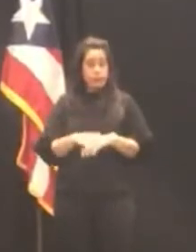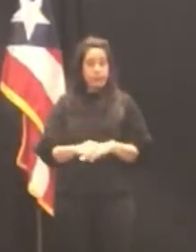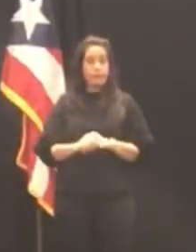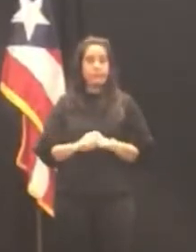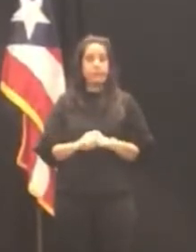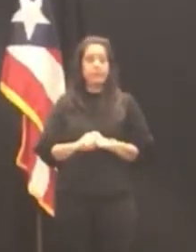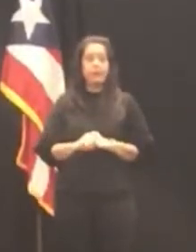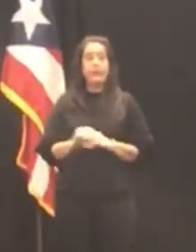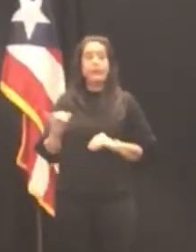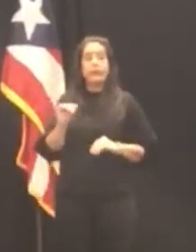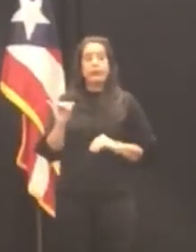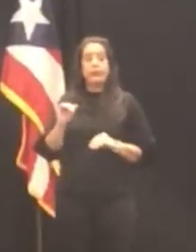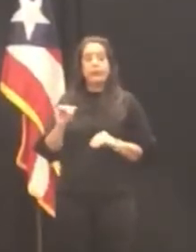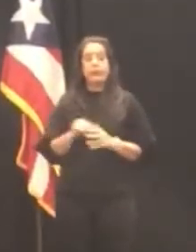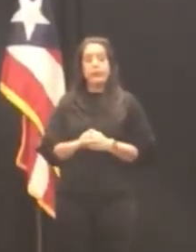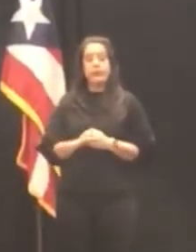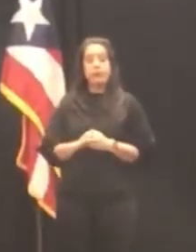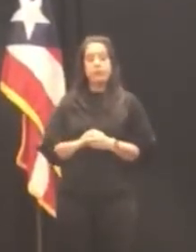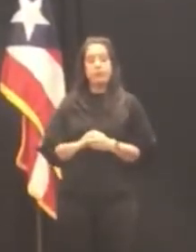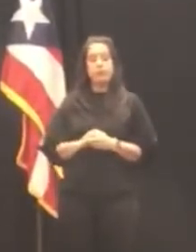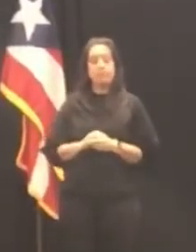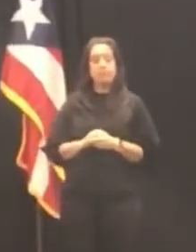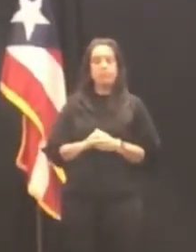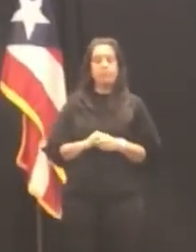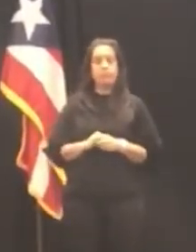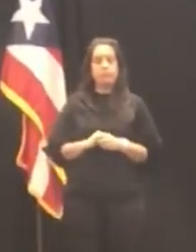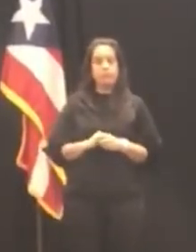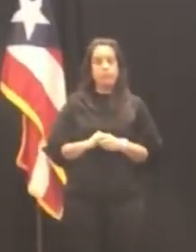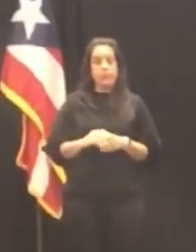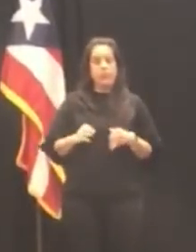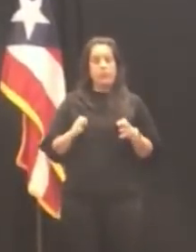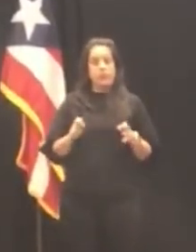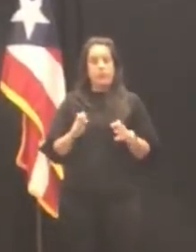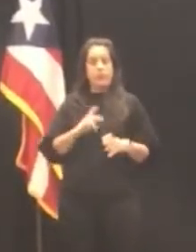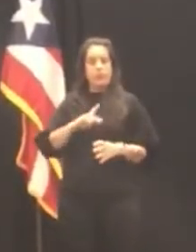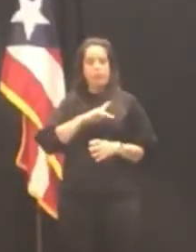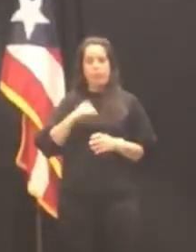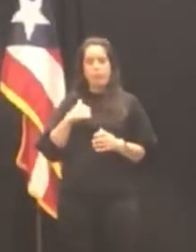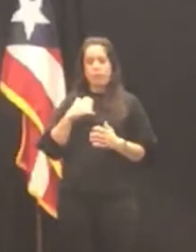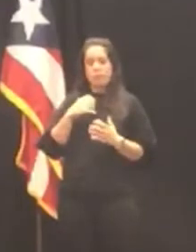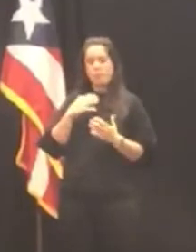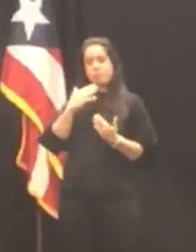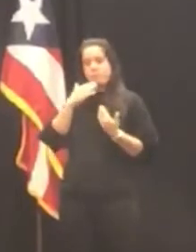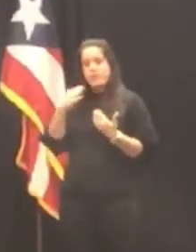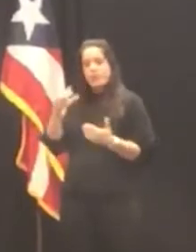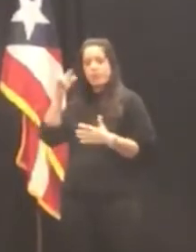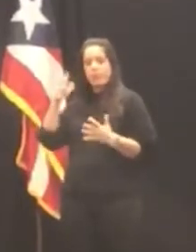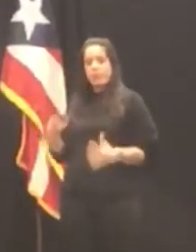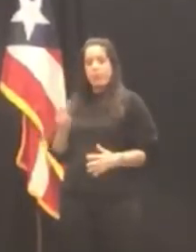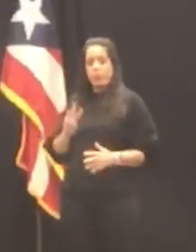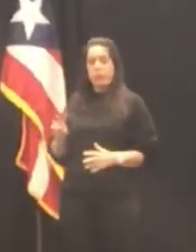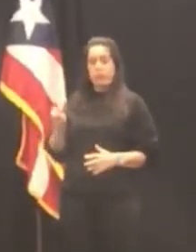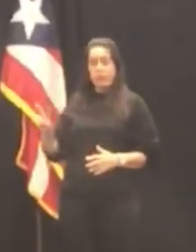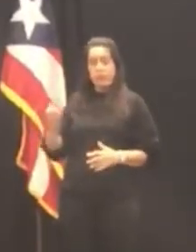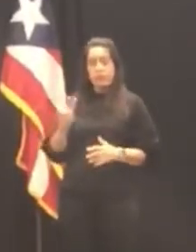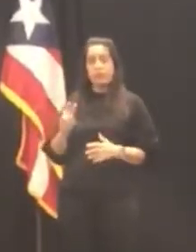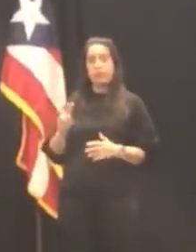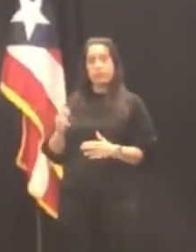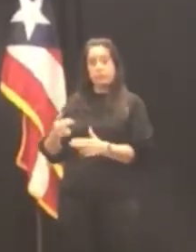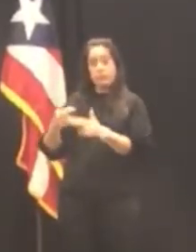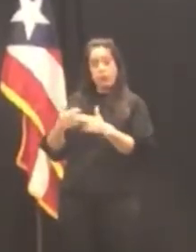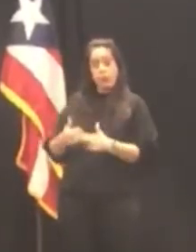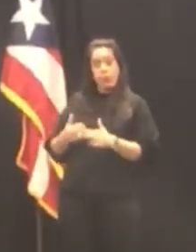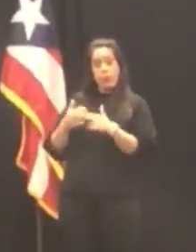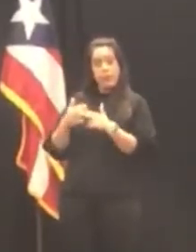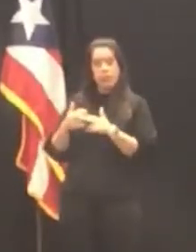también pues oficialmente y de forma personal agradezco a la gobernadora honorable Wanda Vázquez Garcet la nominación